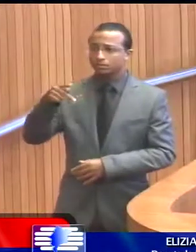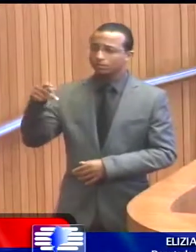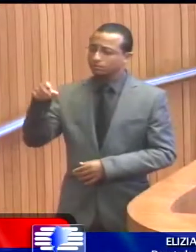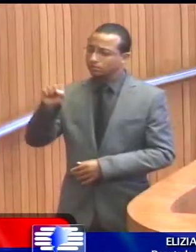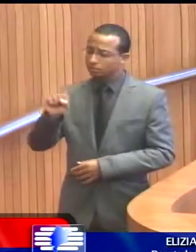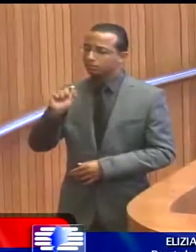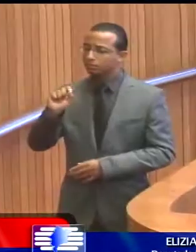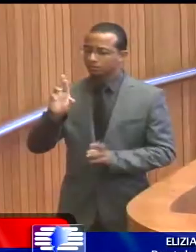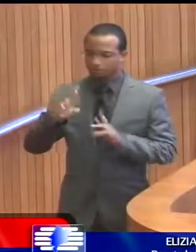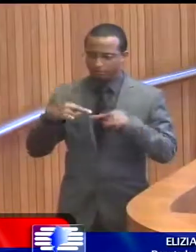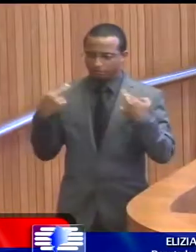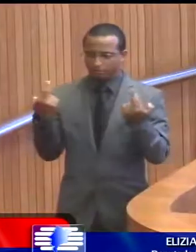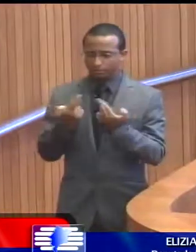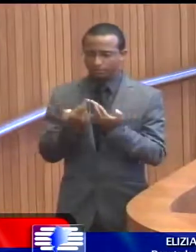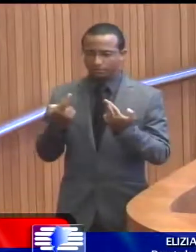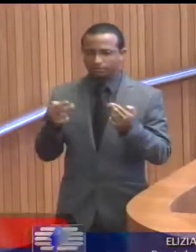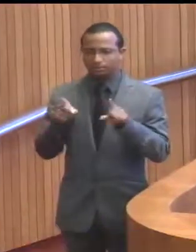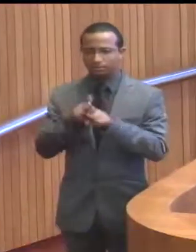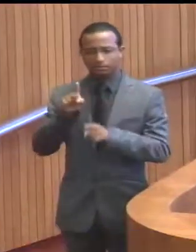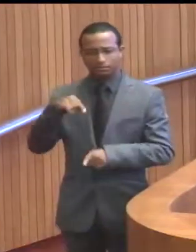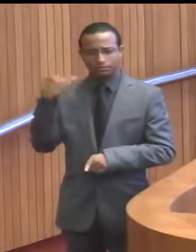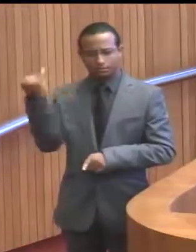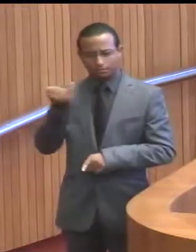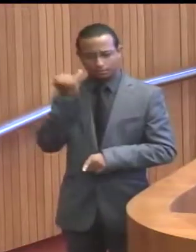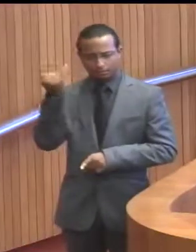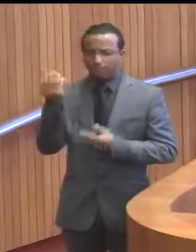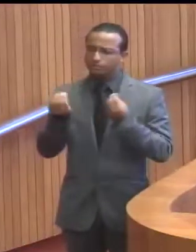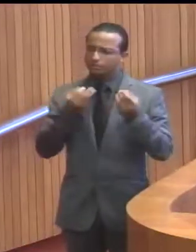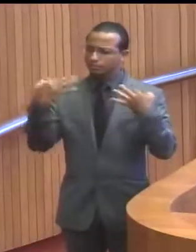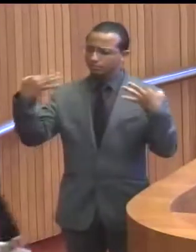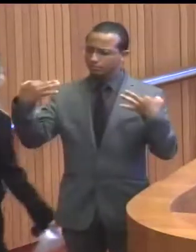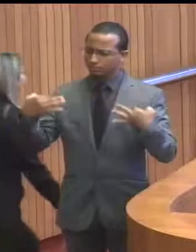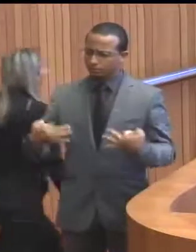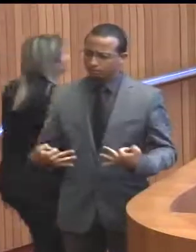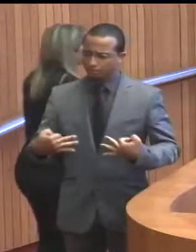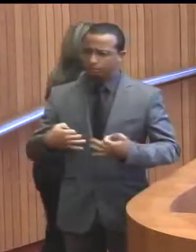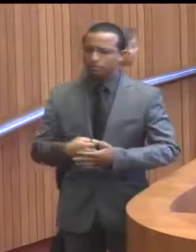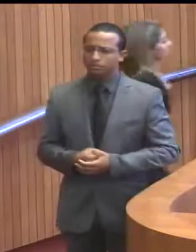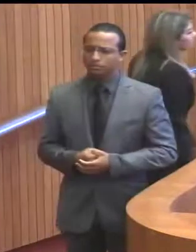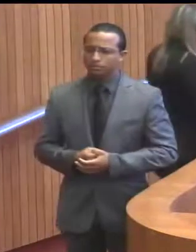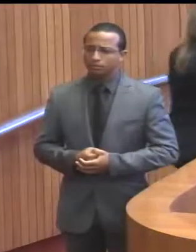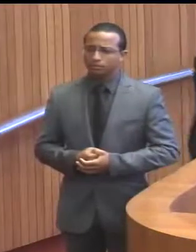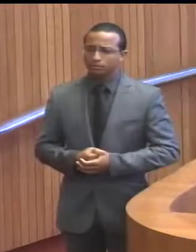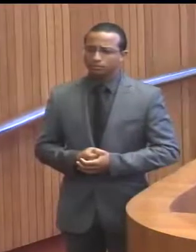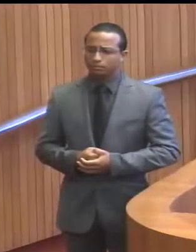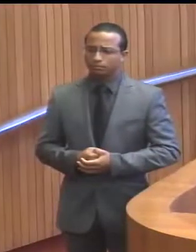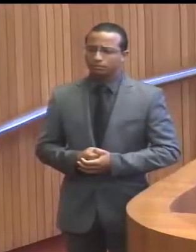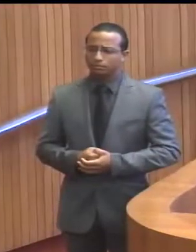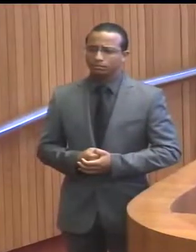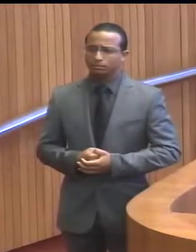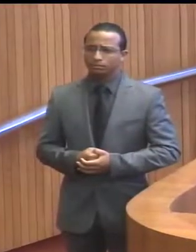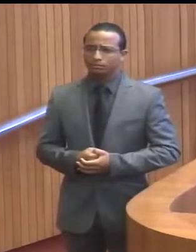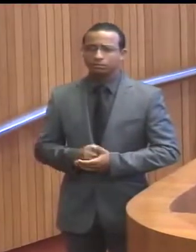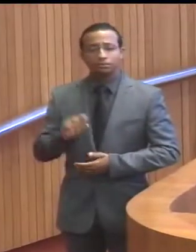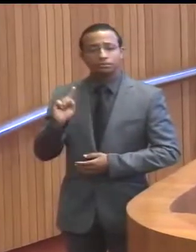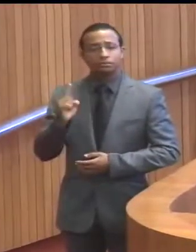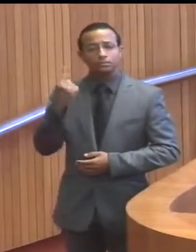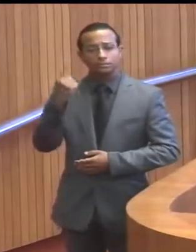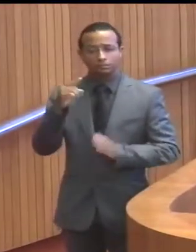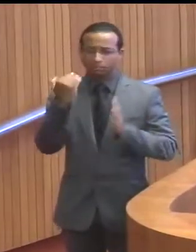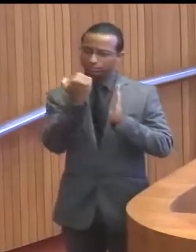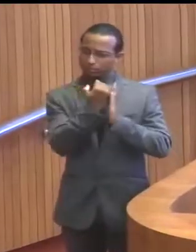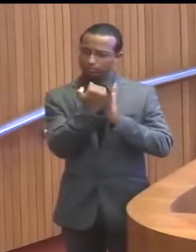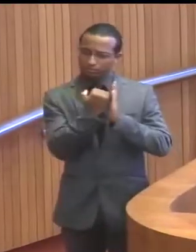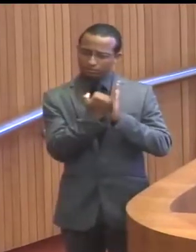reunião importante de confirmação de uma plataforma,